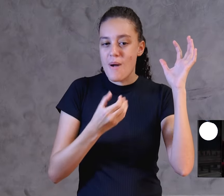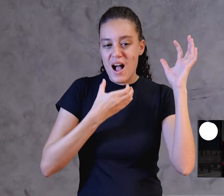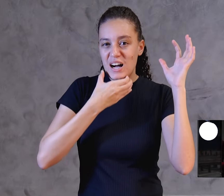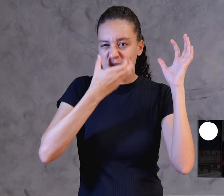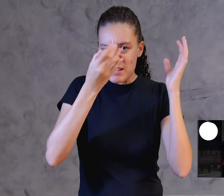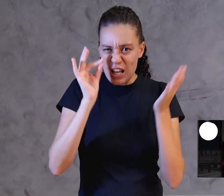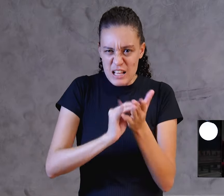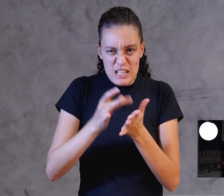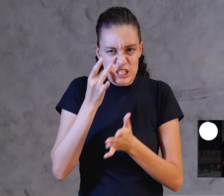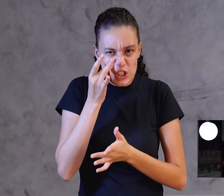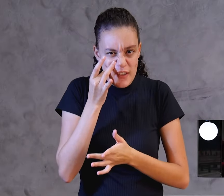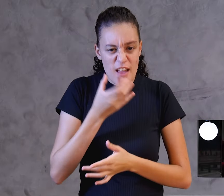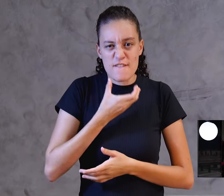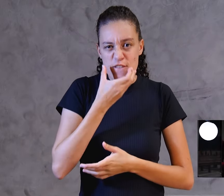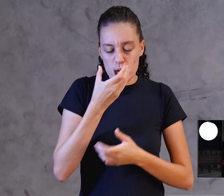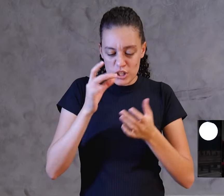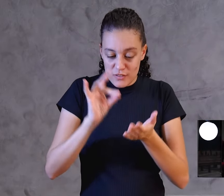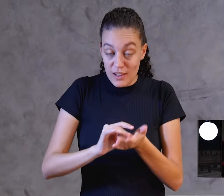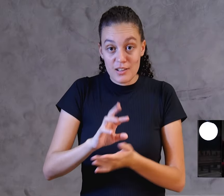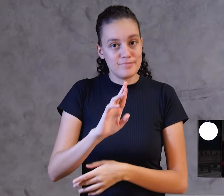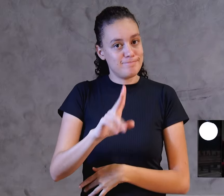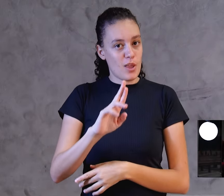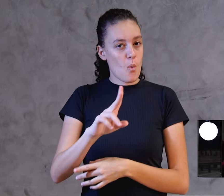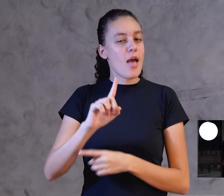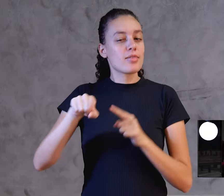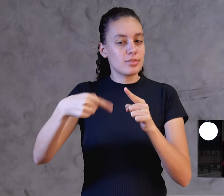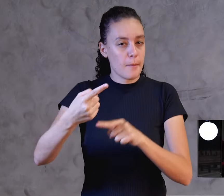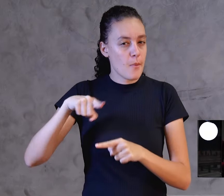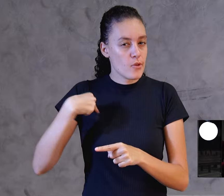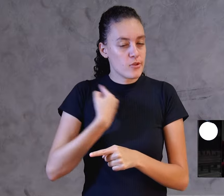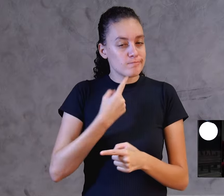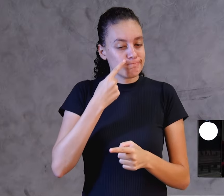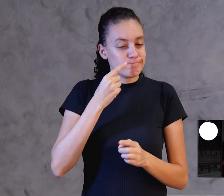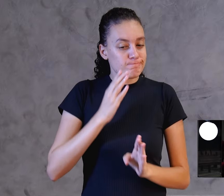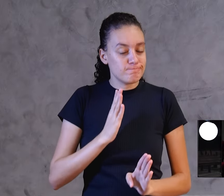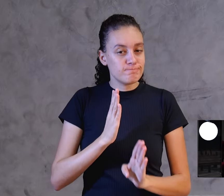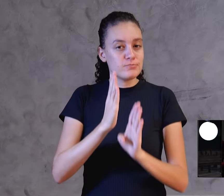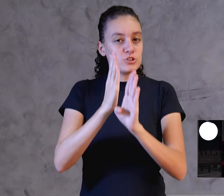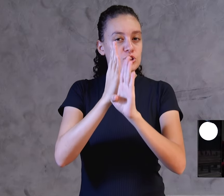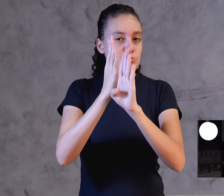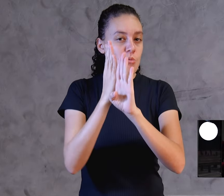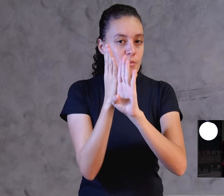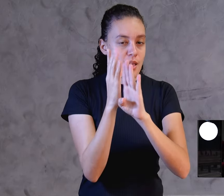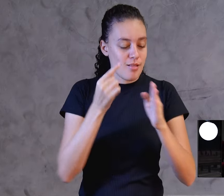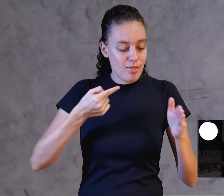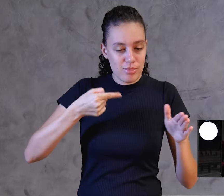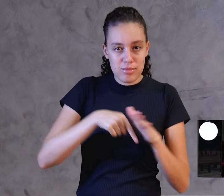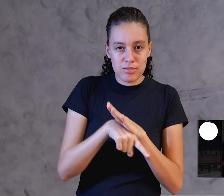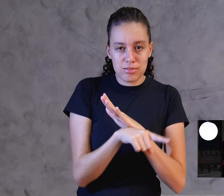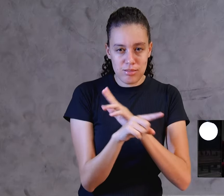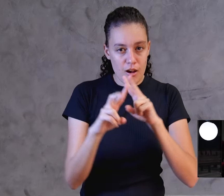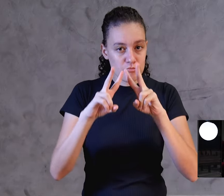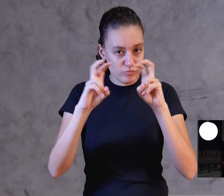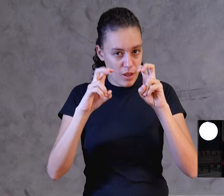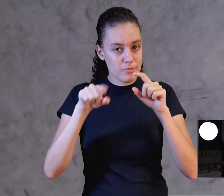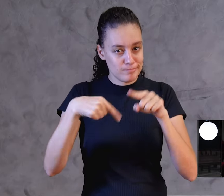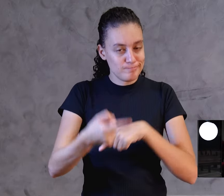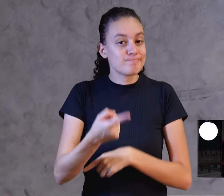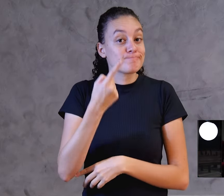não é fruta, mas é algo que nós vamos descobrir quando nós estivermos pregando sobre essa árvore. Mas lá